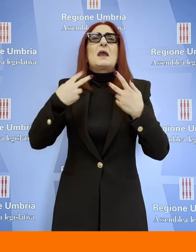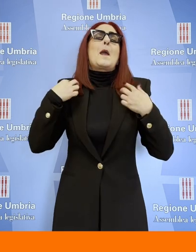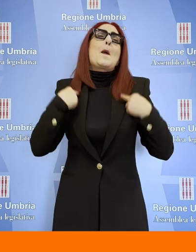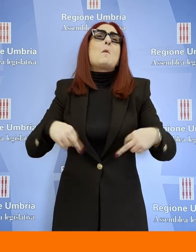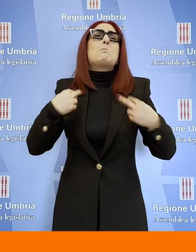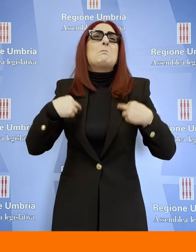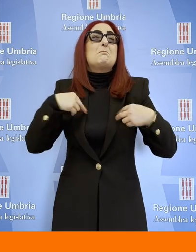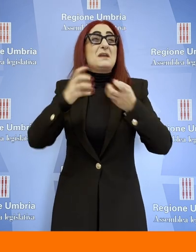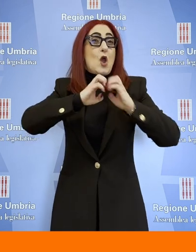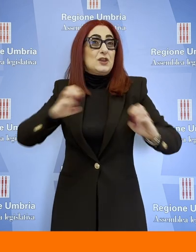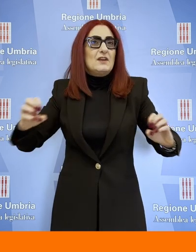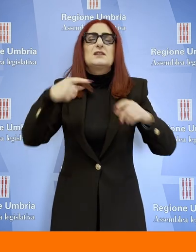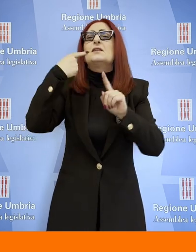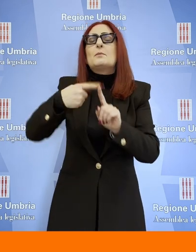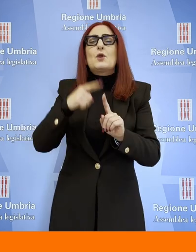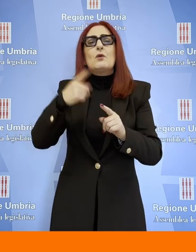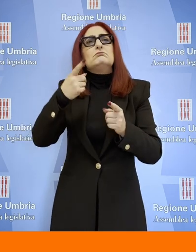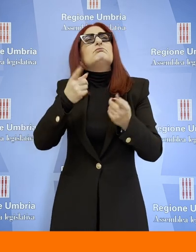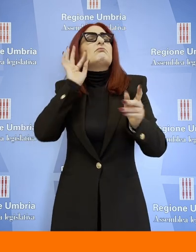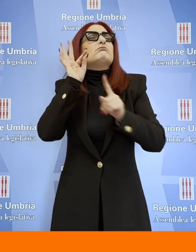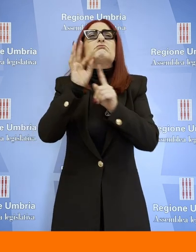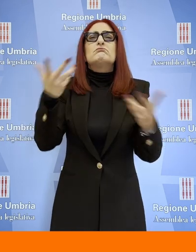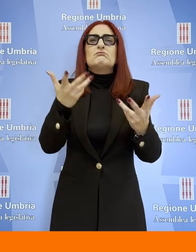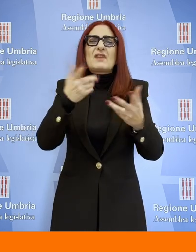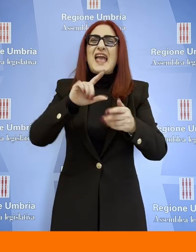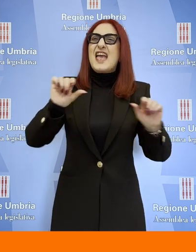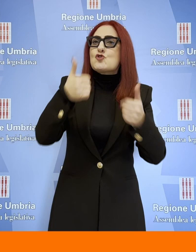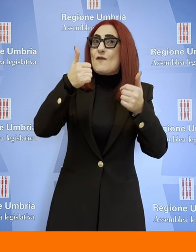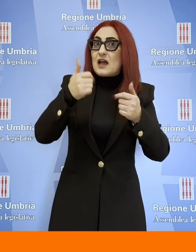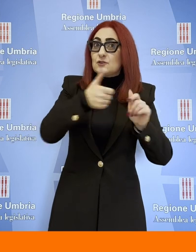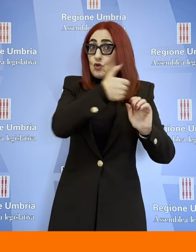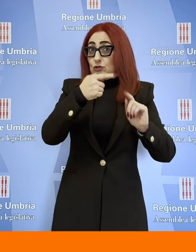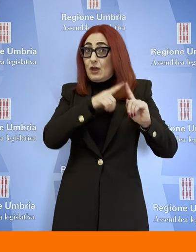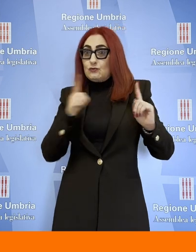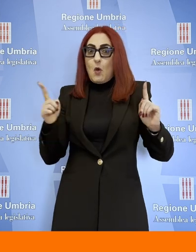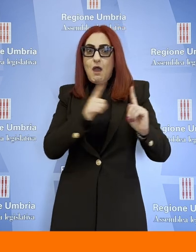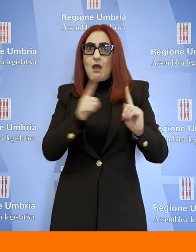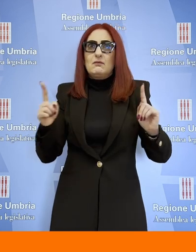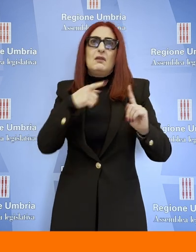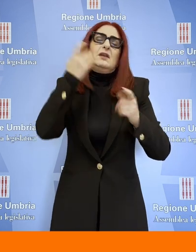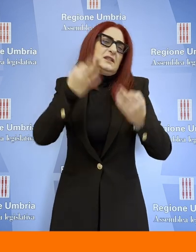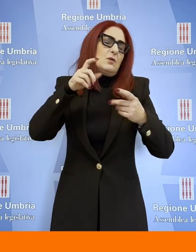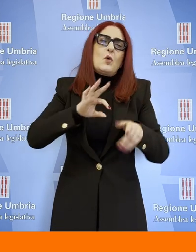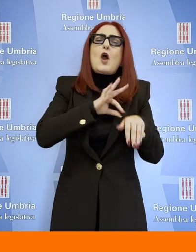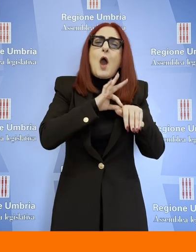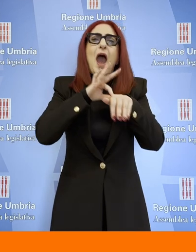innovazioni che in questo secolo saranno in grado di accompagnare la nostra regione verso una prospettiva di sviluppo inclusiva e